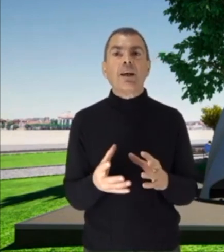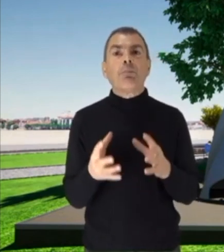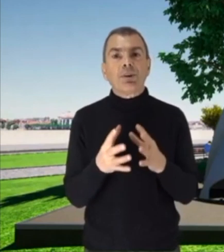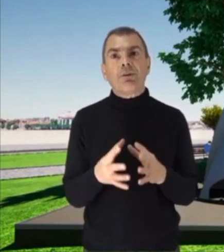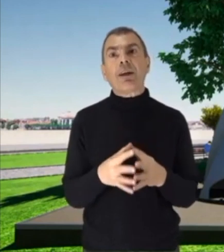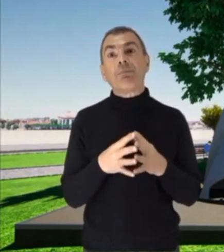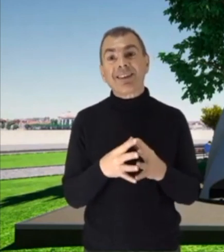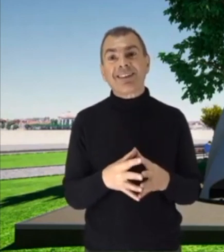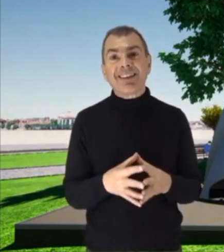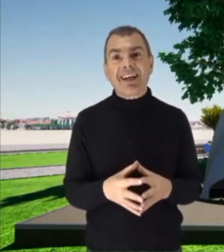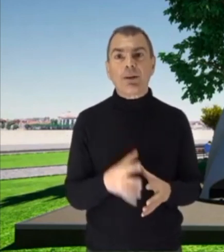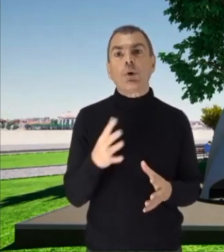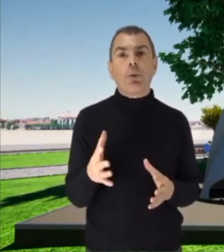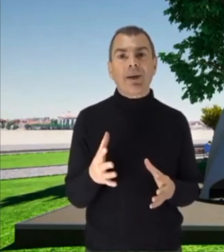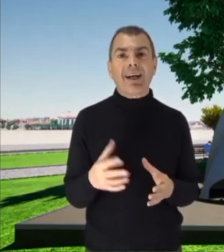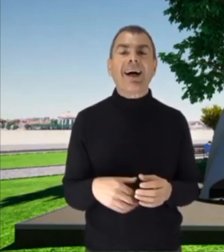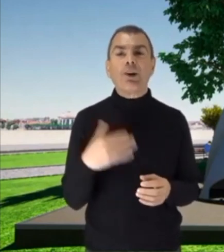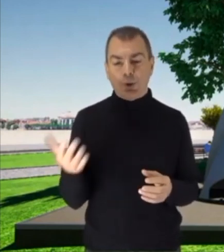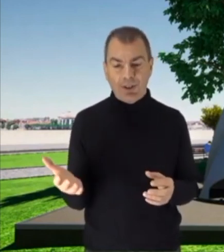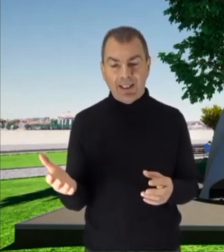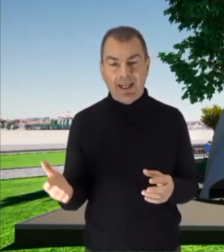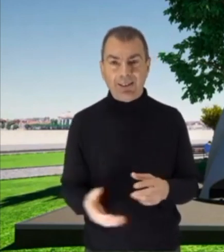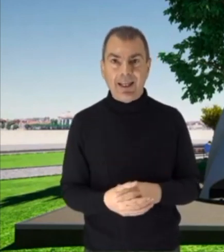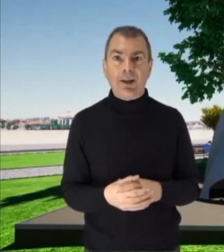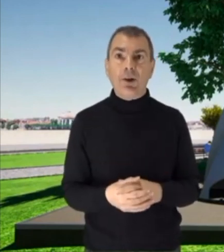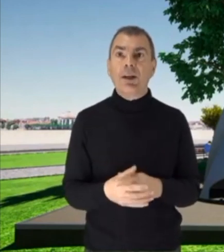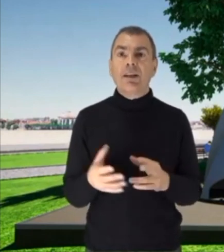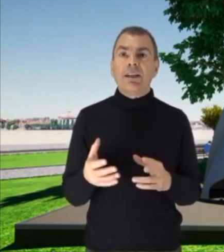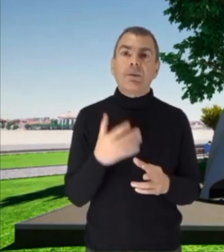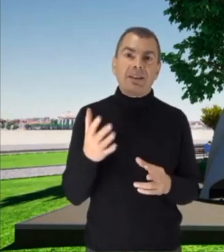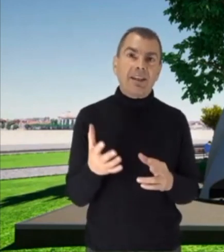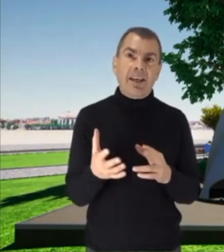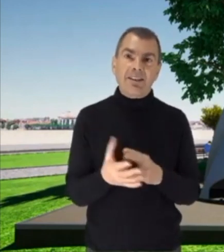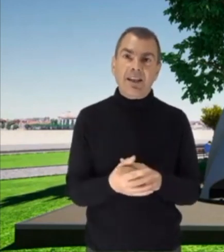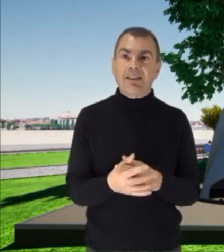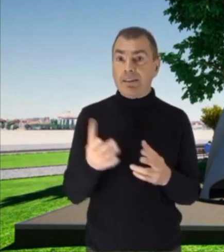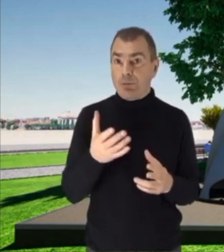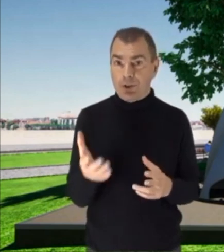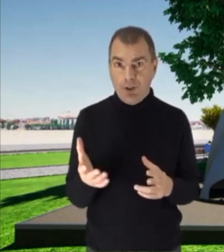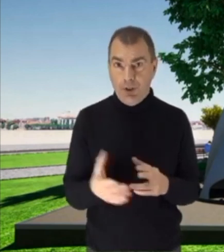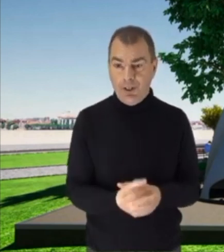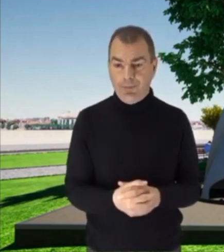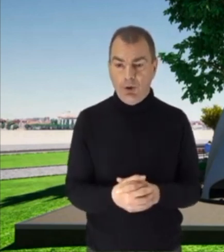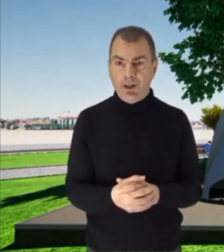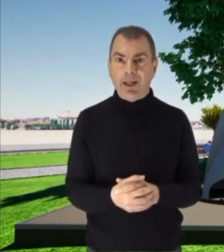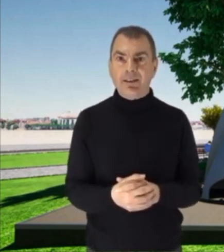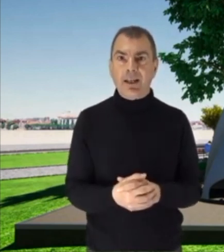potevo rappresentare un'opera a loro dedicata. Ecco, in questa richiesta tanta emozione ovviamente,